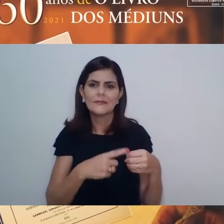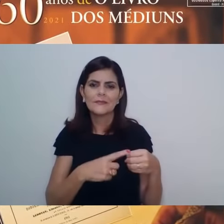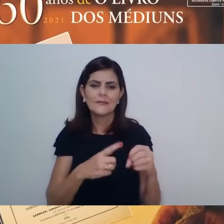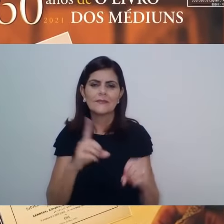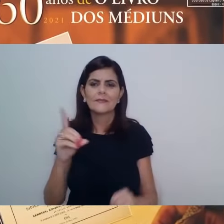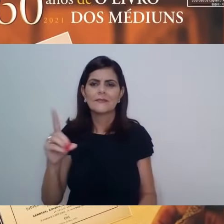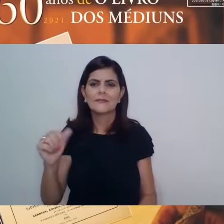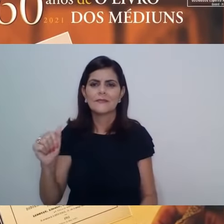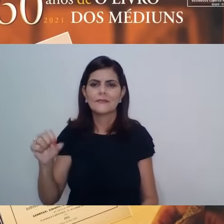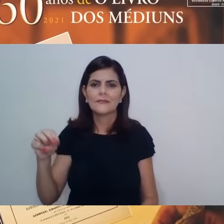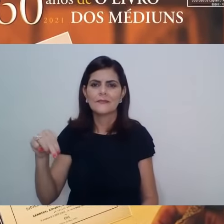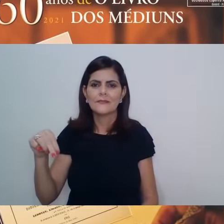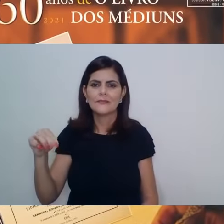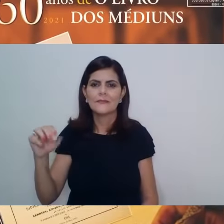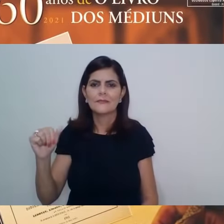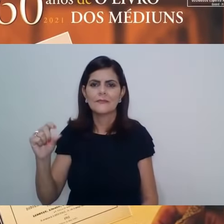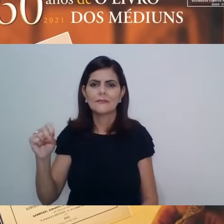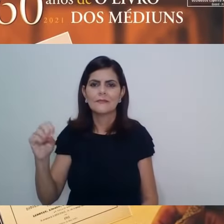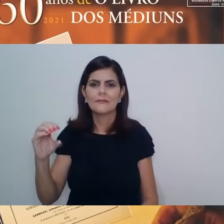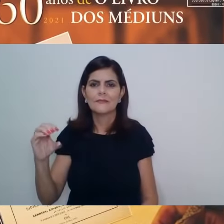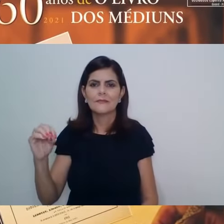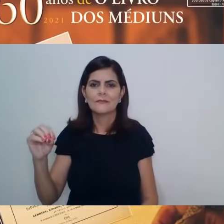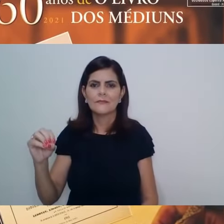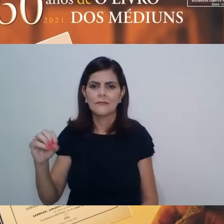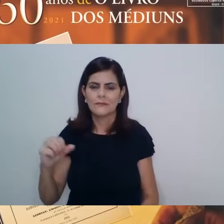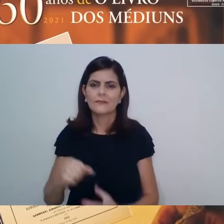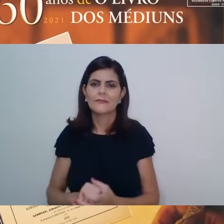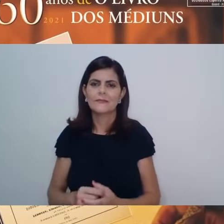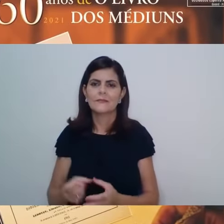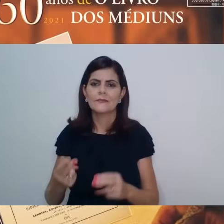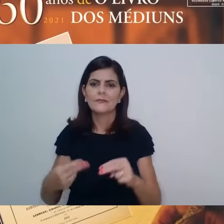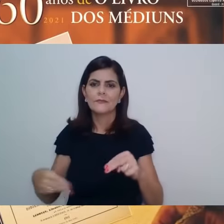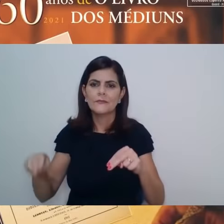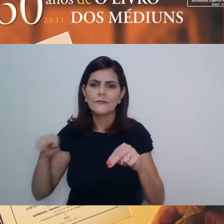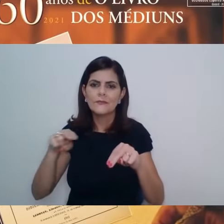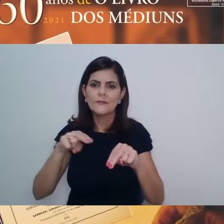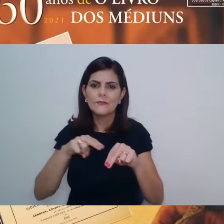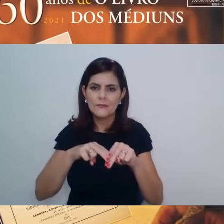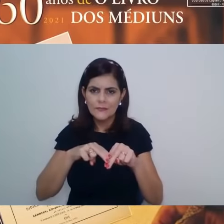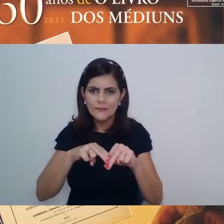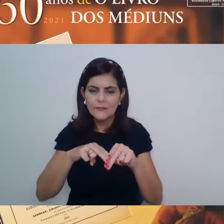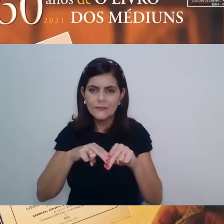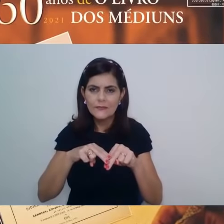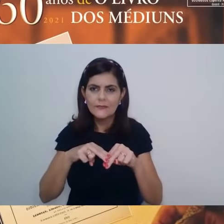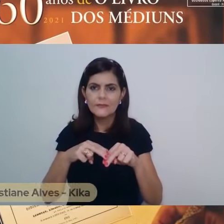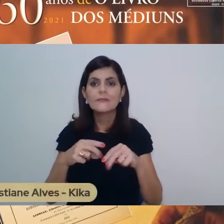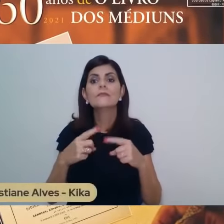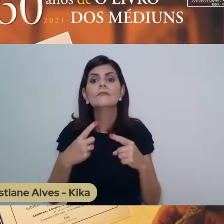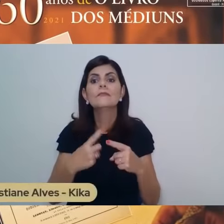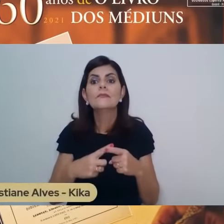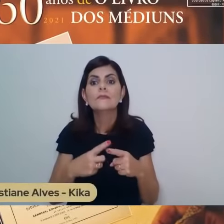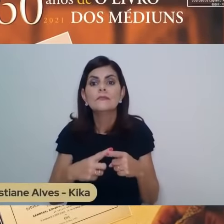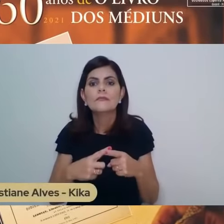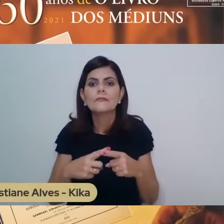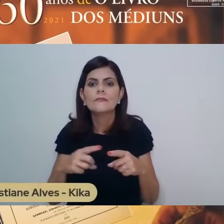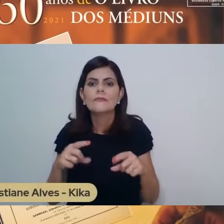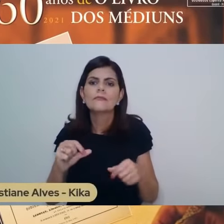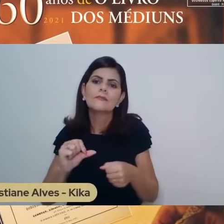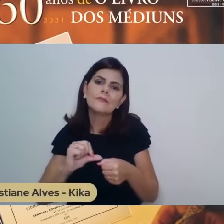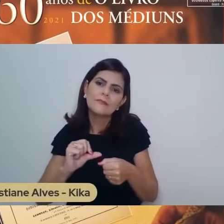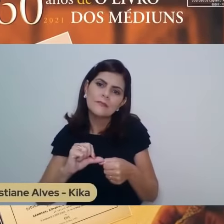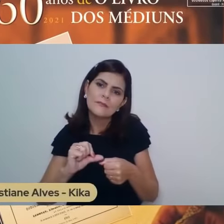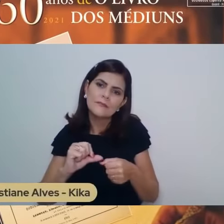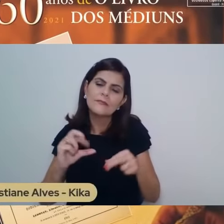E é então que decidimos voltar à matéria para experiências reparadoras, muitas vezes, tendo na